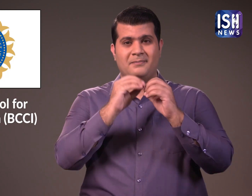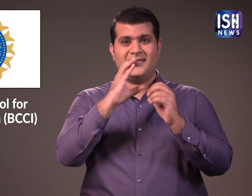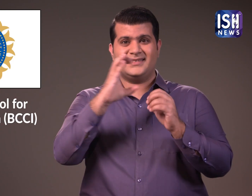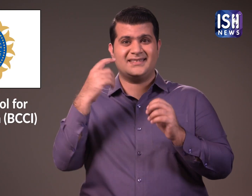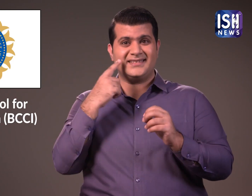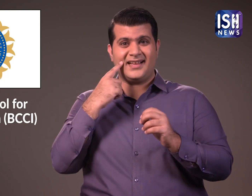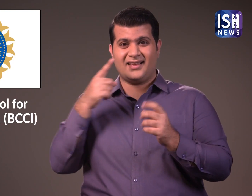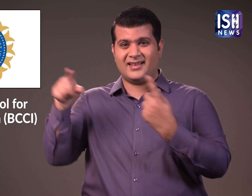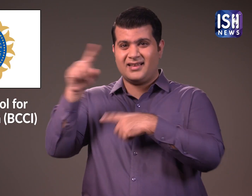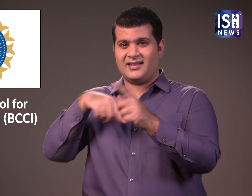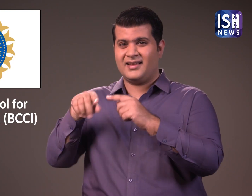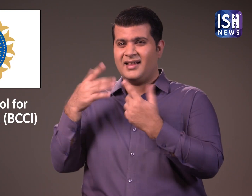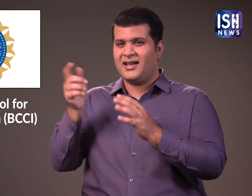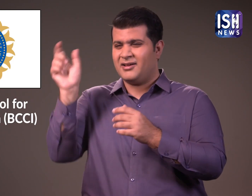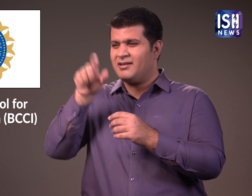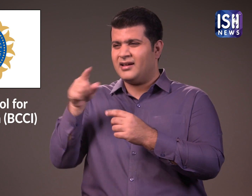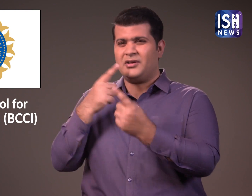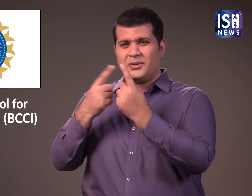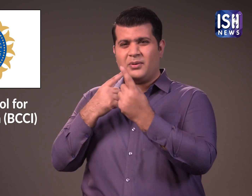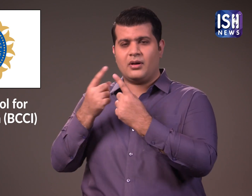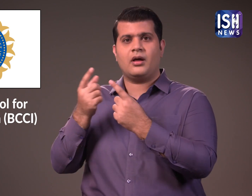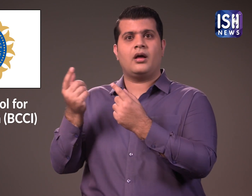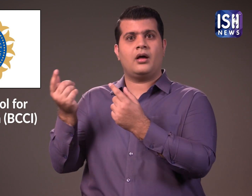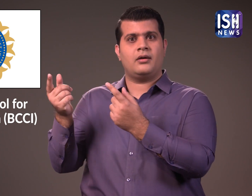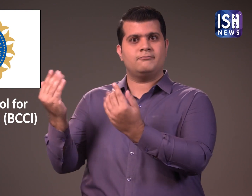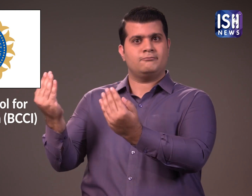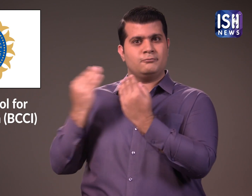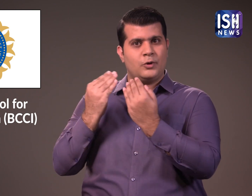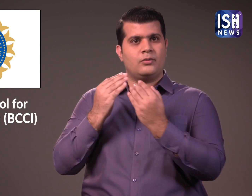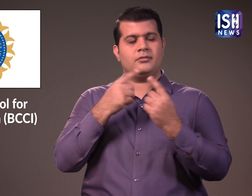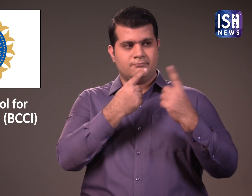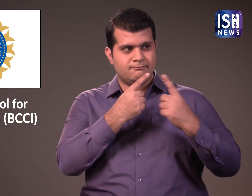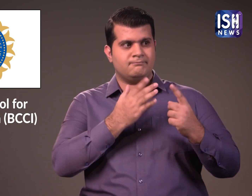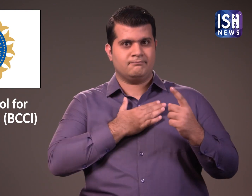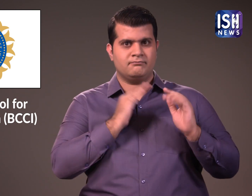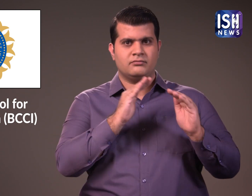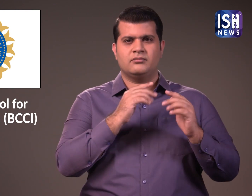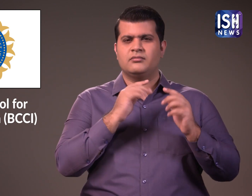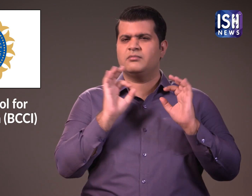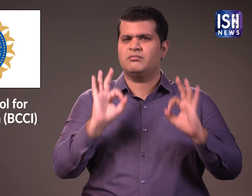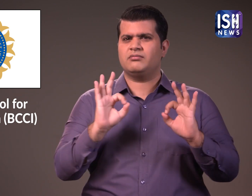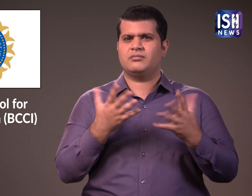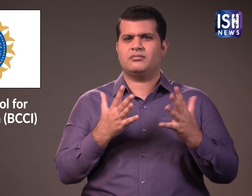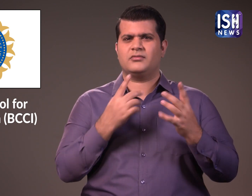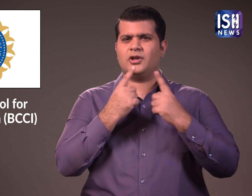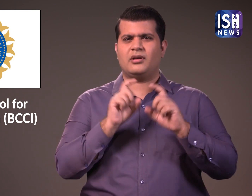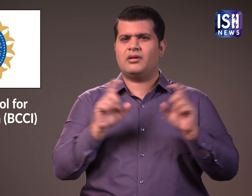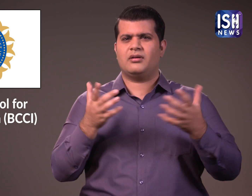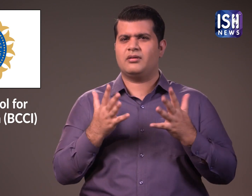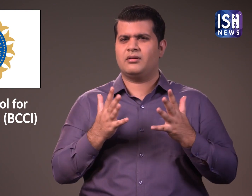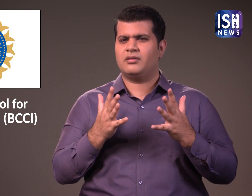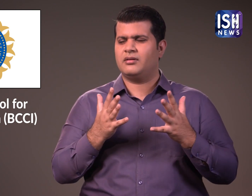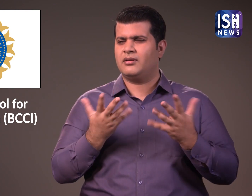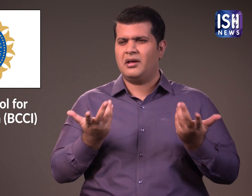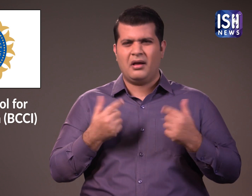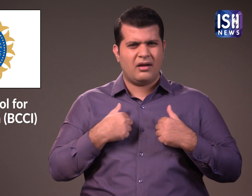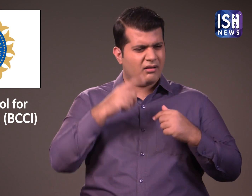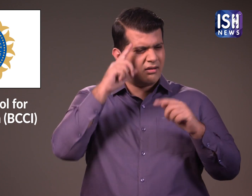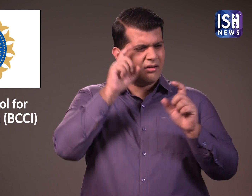मुझे BCCI से उच्छ़समर्टर नहीं मिला क्योकर कोई पश्टता नहीं थी मैंने सन्यास लेने का